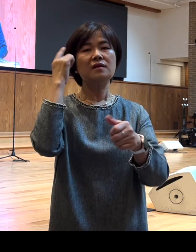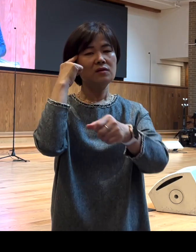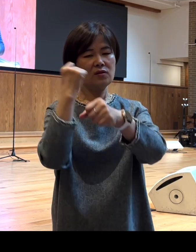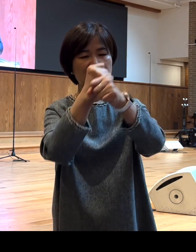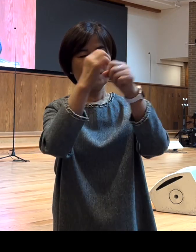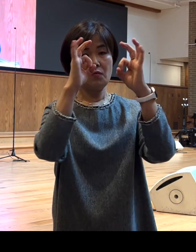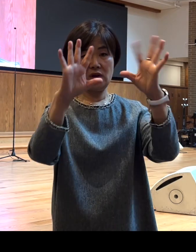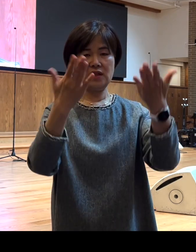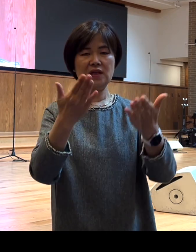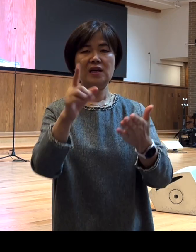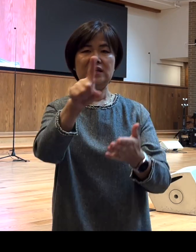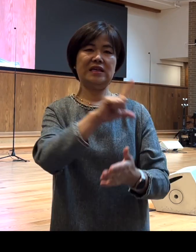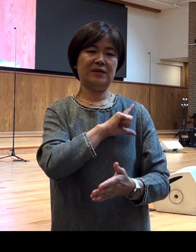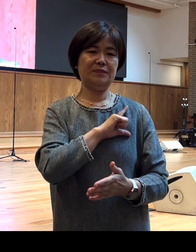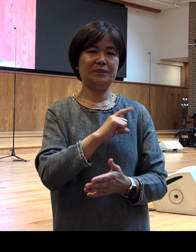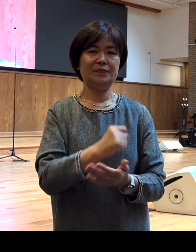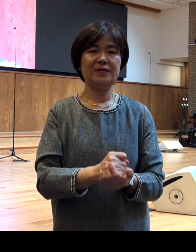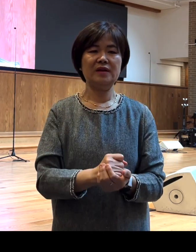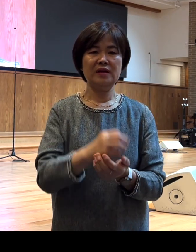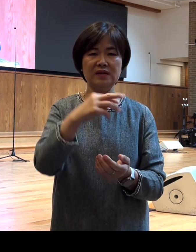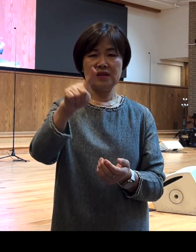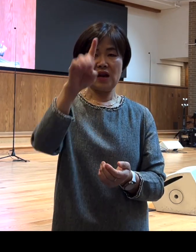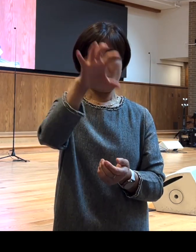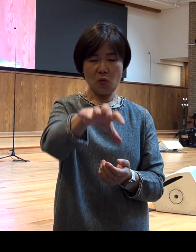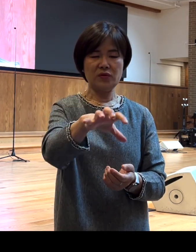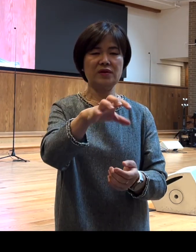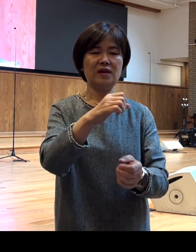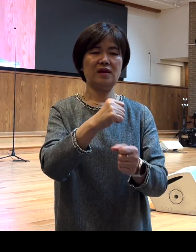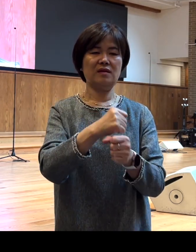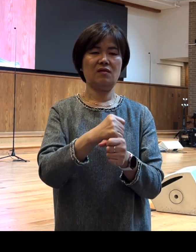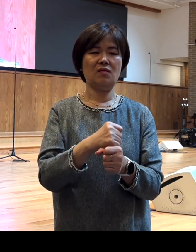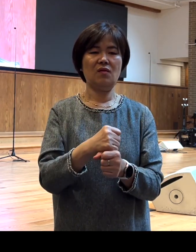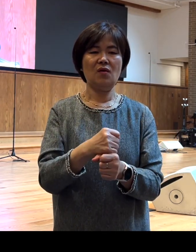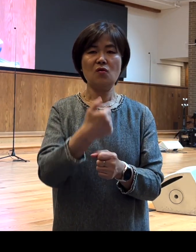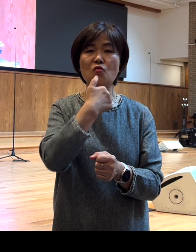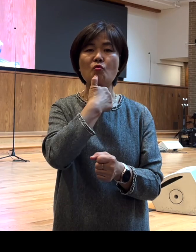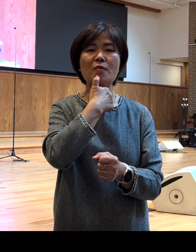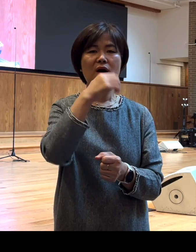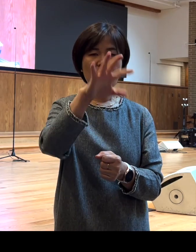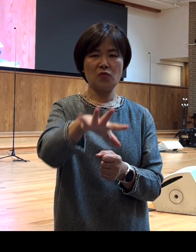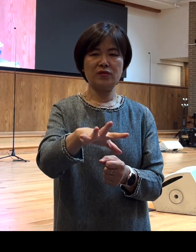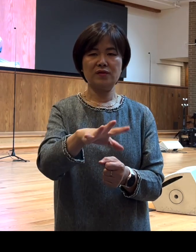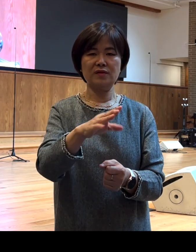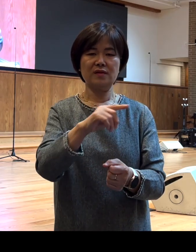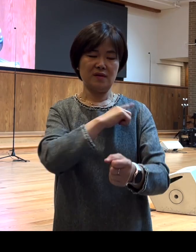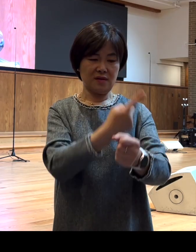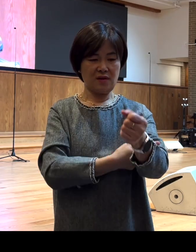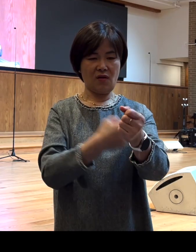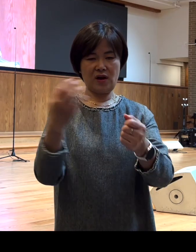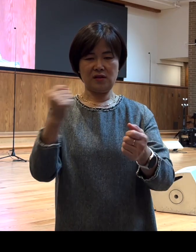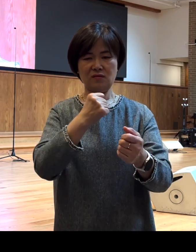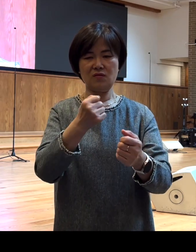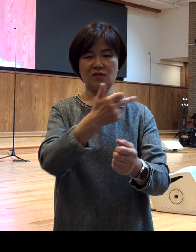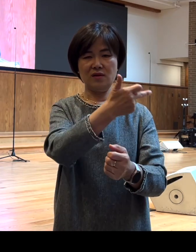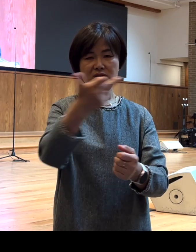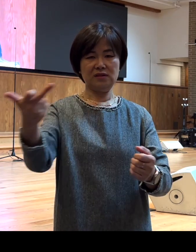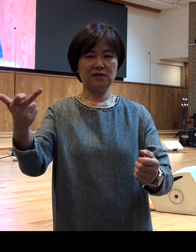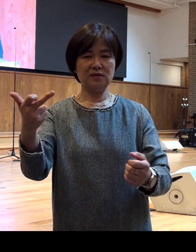세군도라는 인물은 대살로니카 지역에서 로마의 시민권을 가지고 상당한 지위에 있었던 가문에서